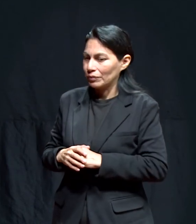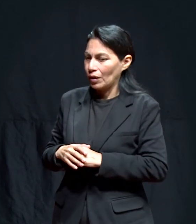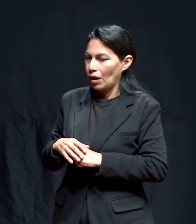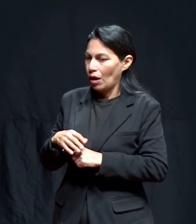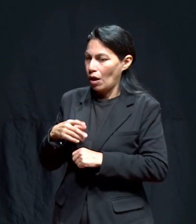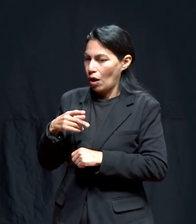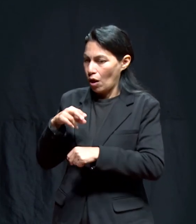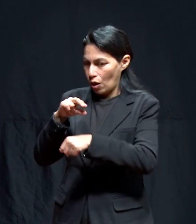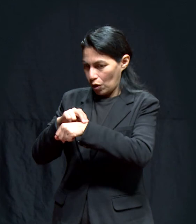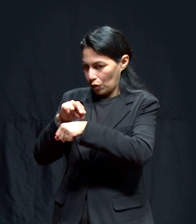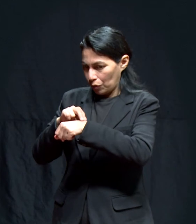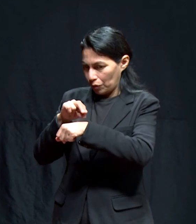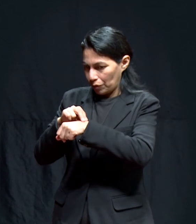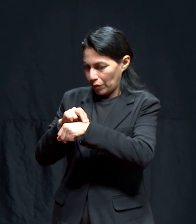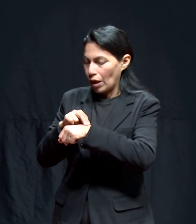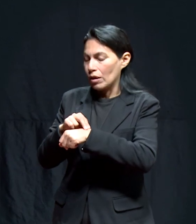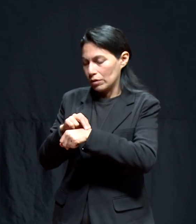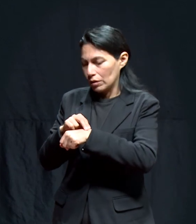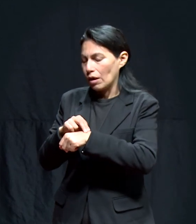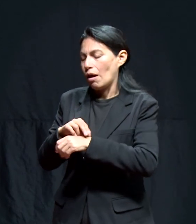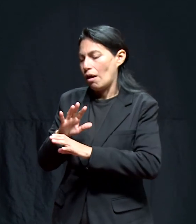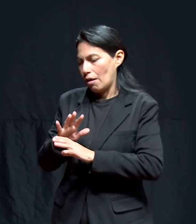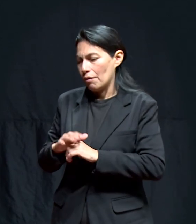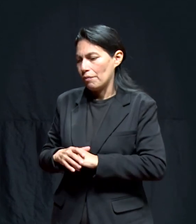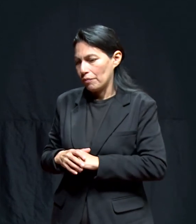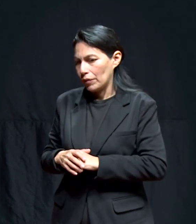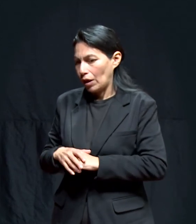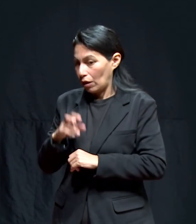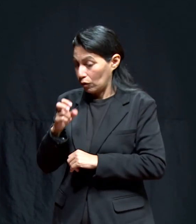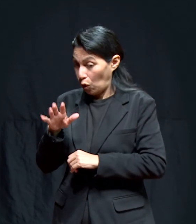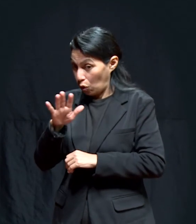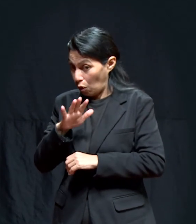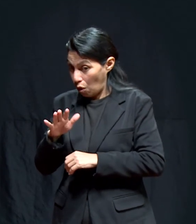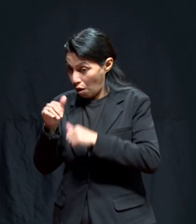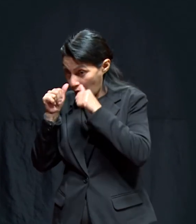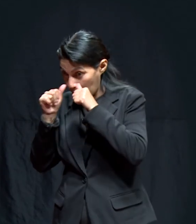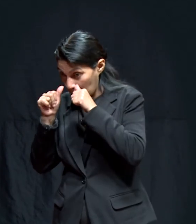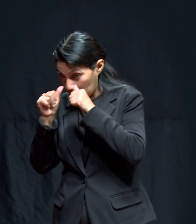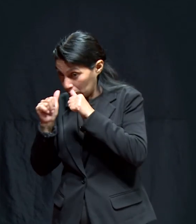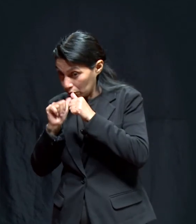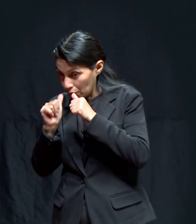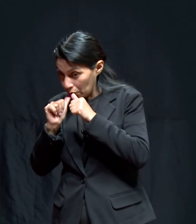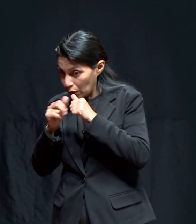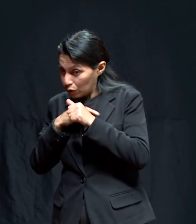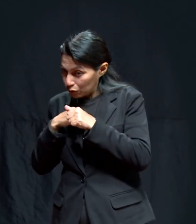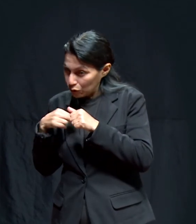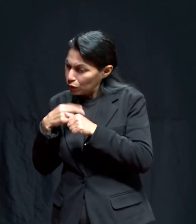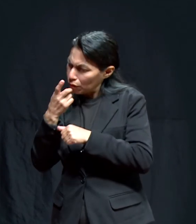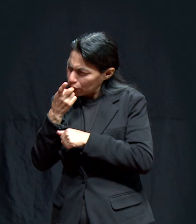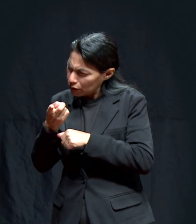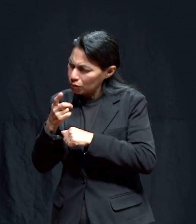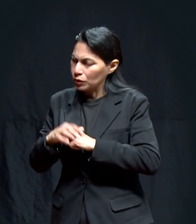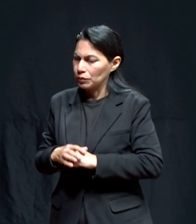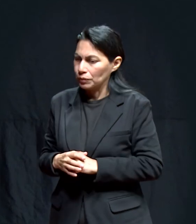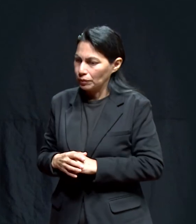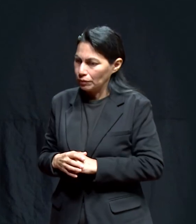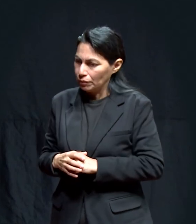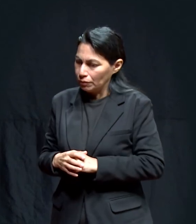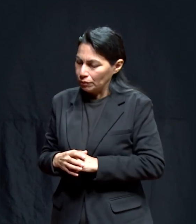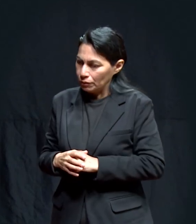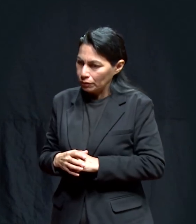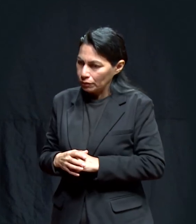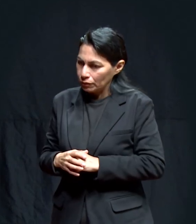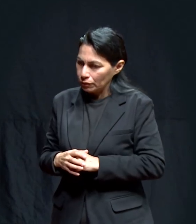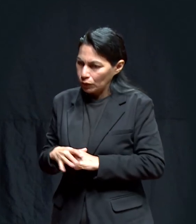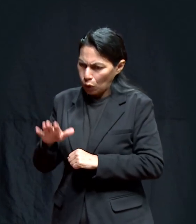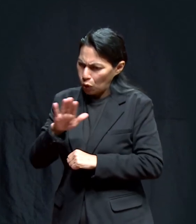médico y este, y como él está al pendiente de nosotros, tenemos que consultarle todas las cosas, pues lo que